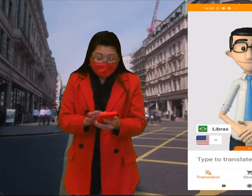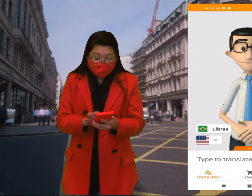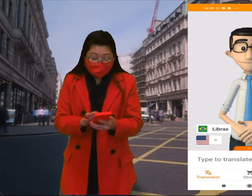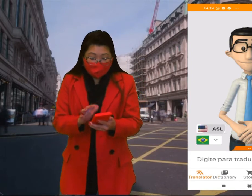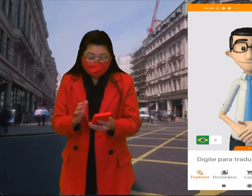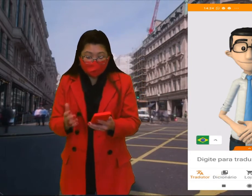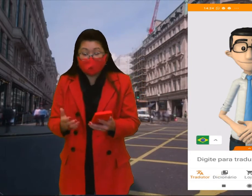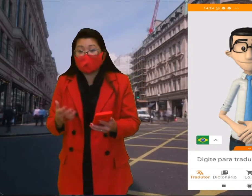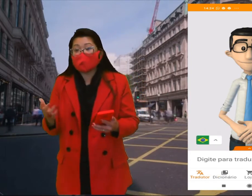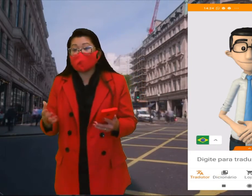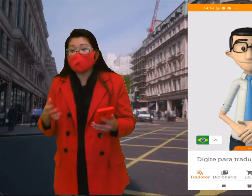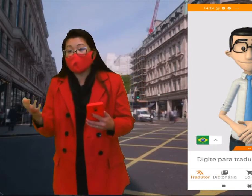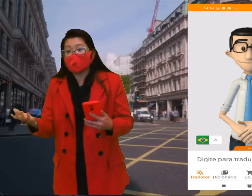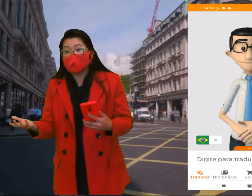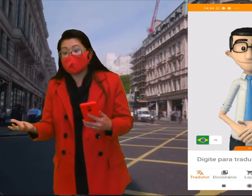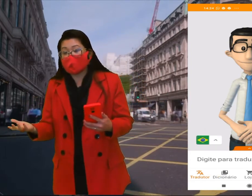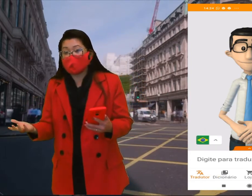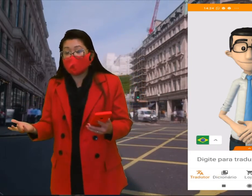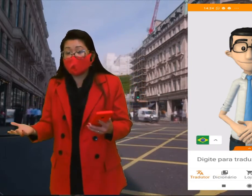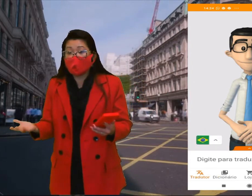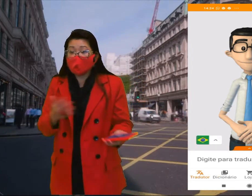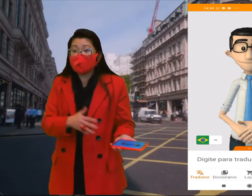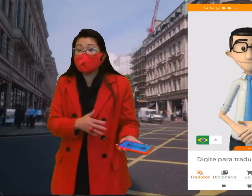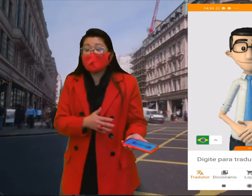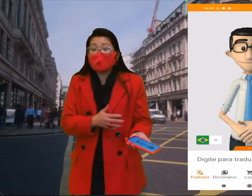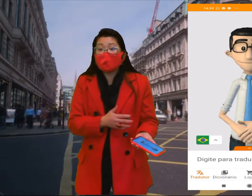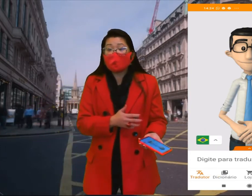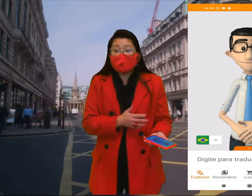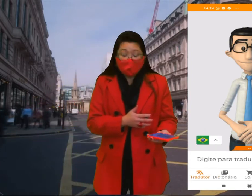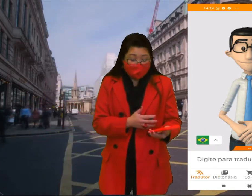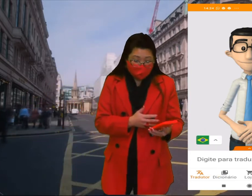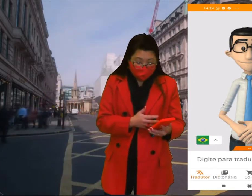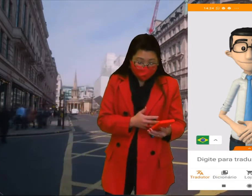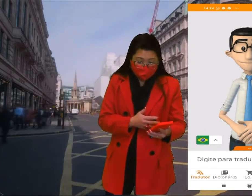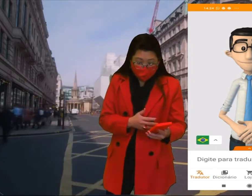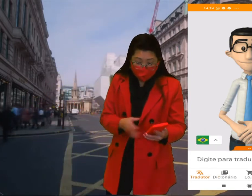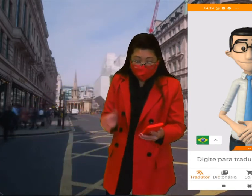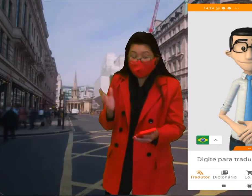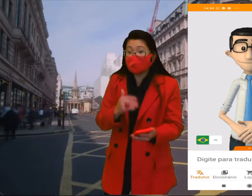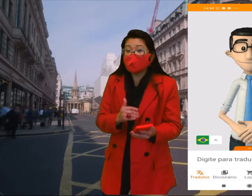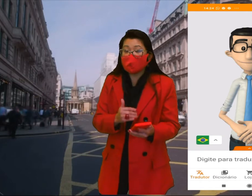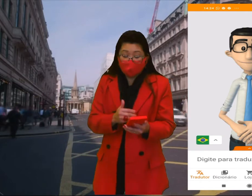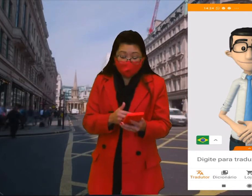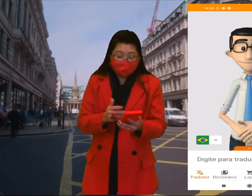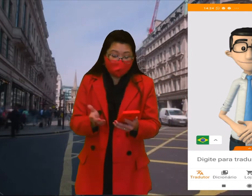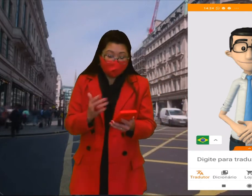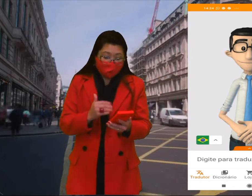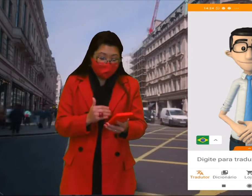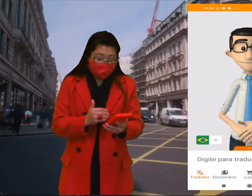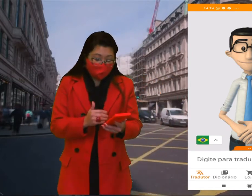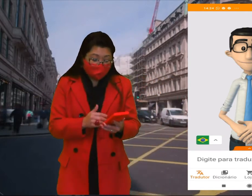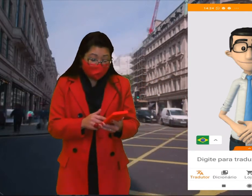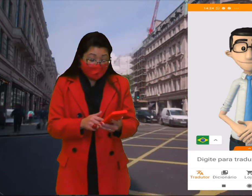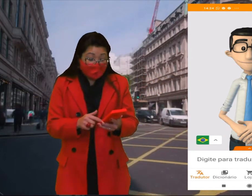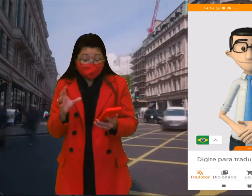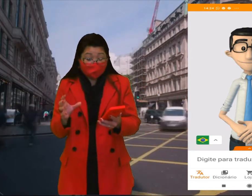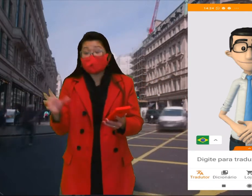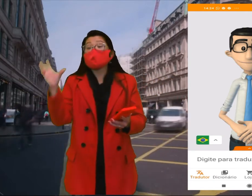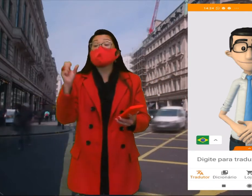selecionar entre o American Sign Language e Libras. Ok? Então, eu voltei aqui para Libras. A segunda